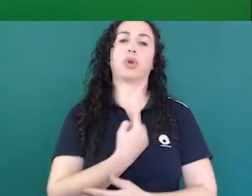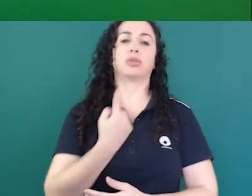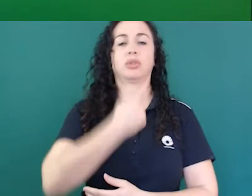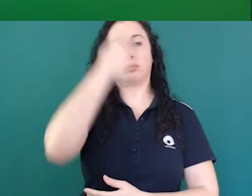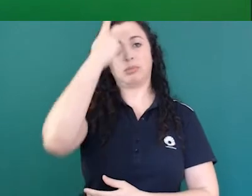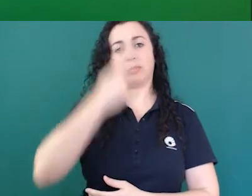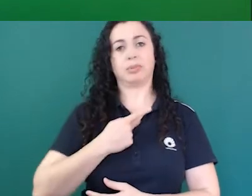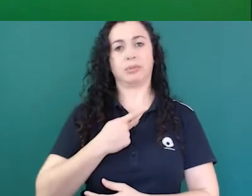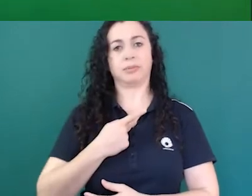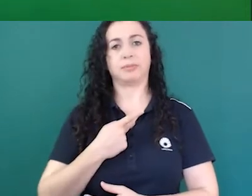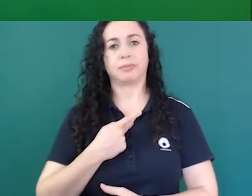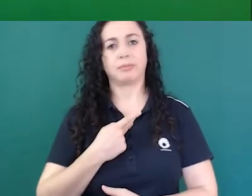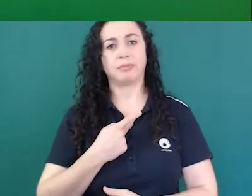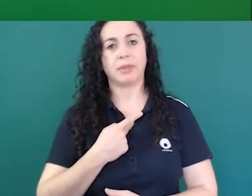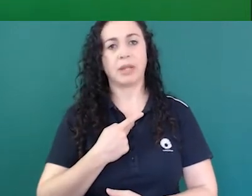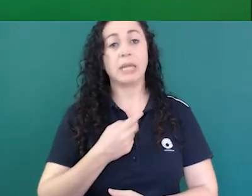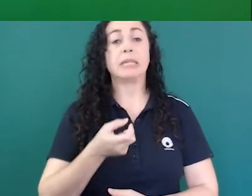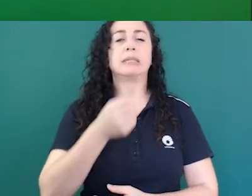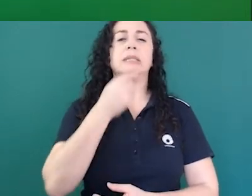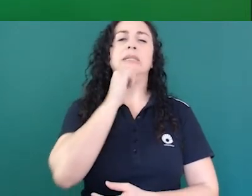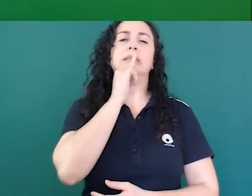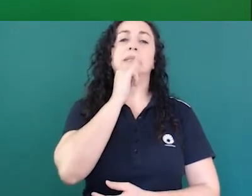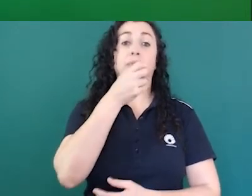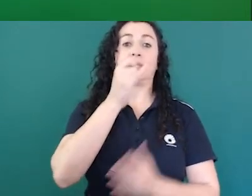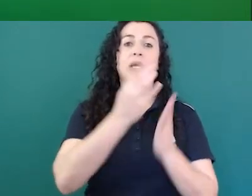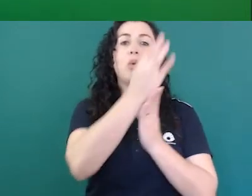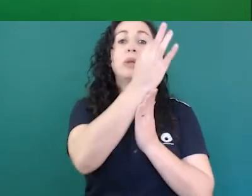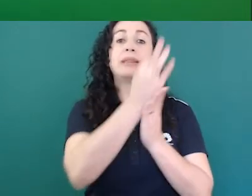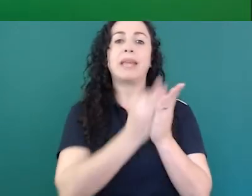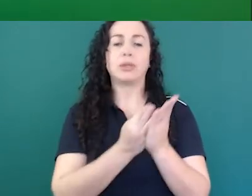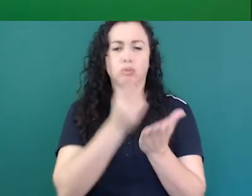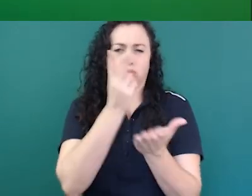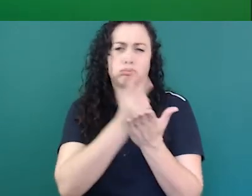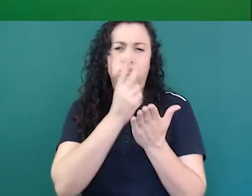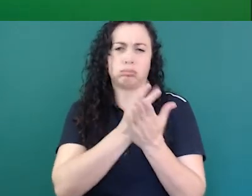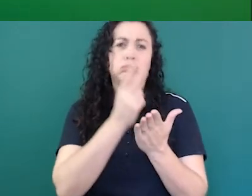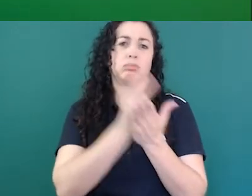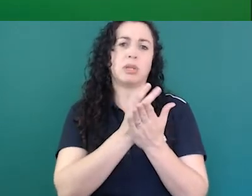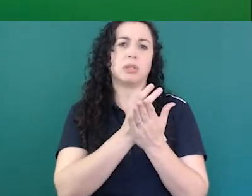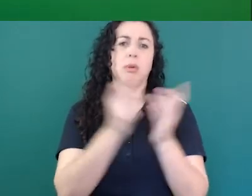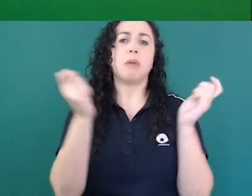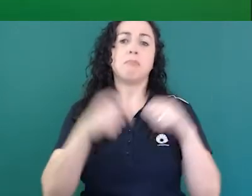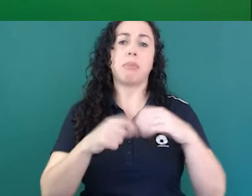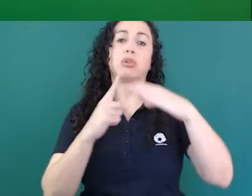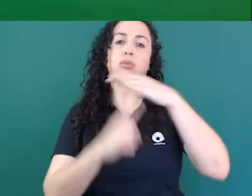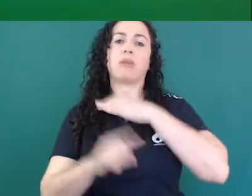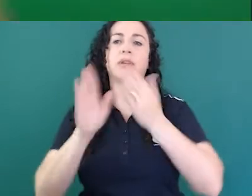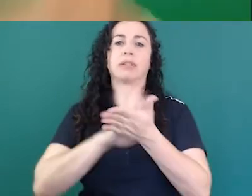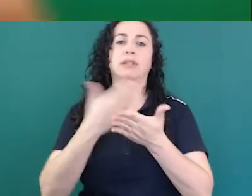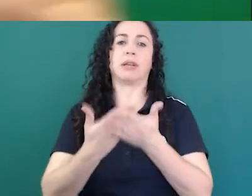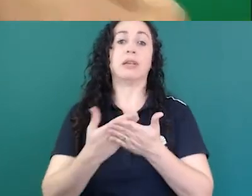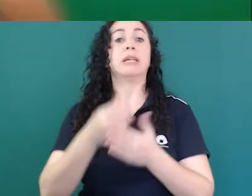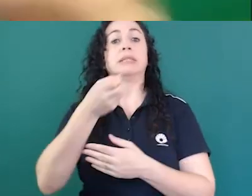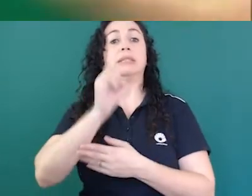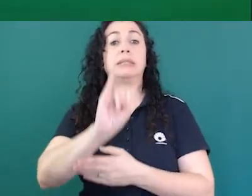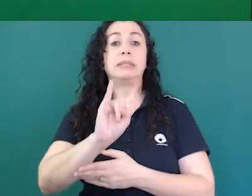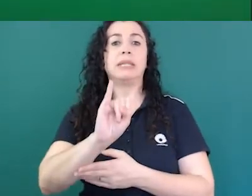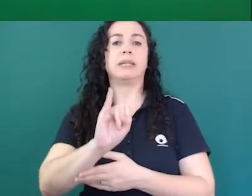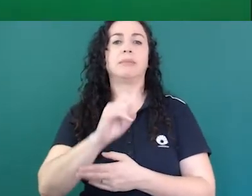texto for estático a gente faz se ele começar a mudar muito aí a gente precisa ver a qualidade que a gente vai conseguir fazer